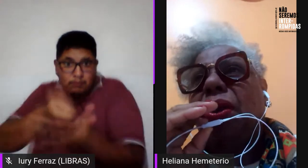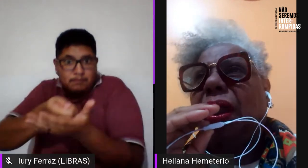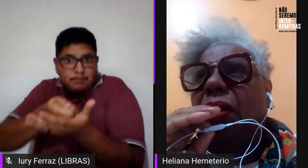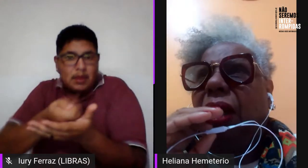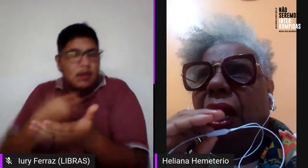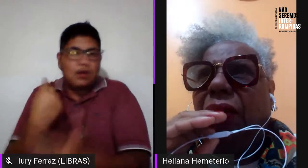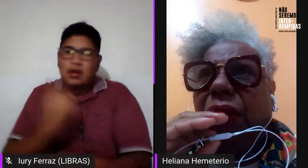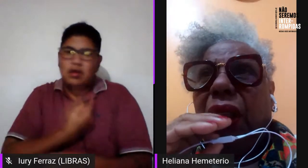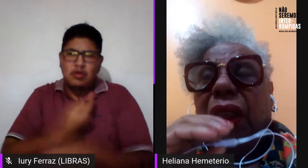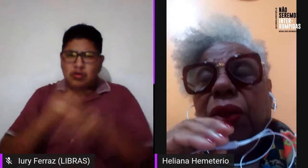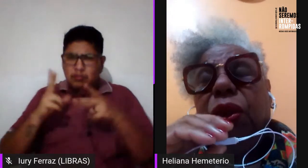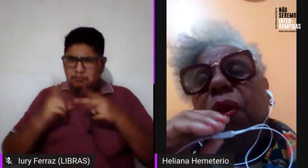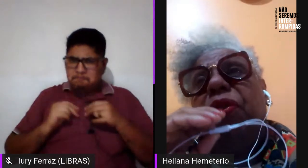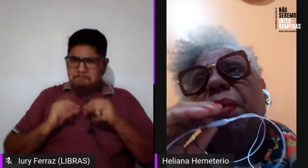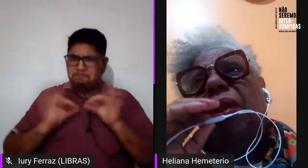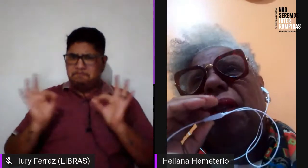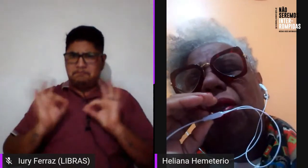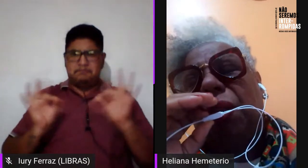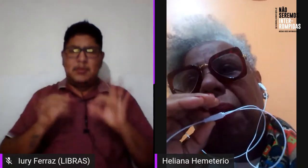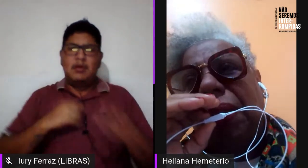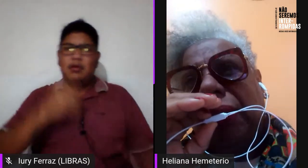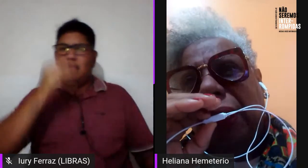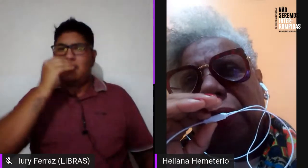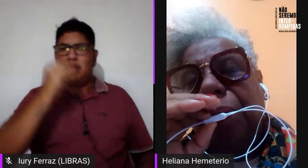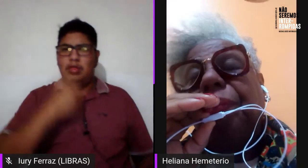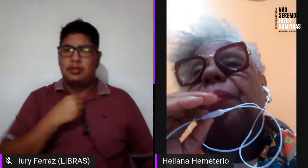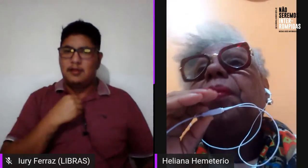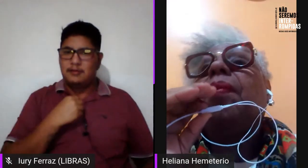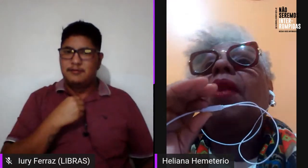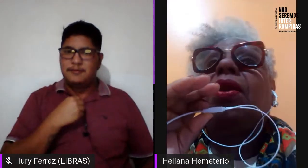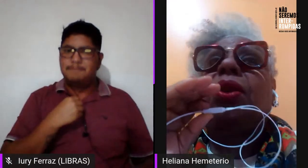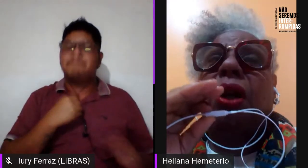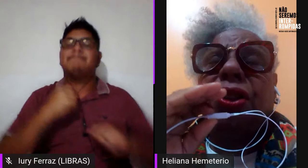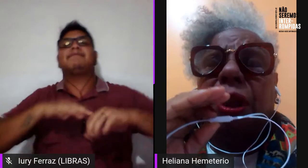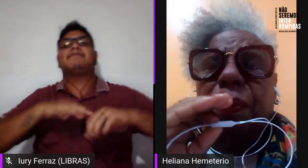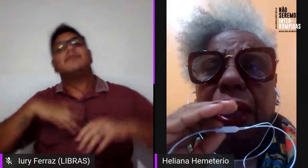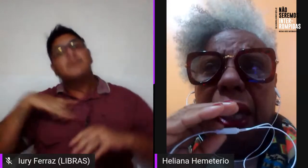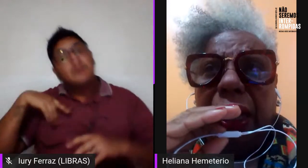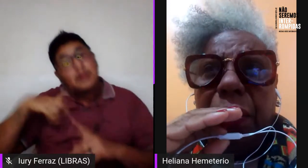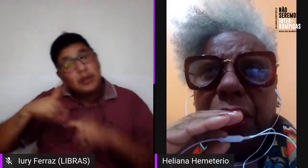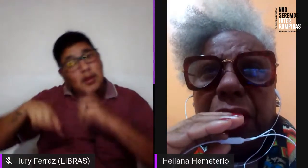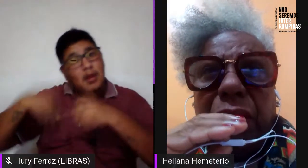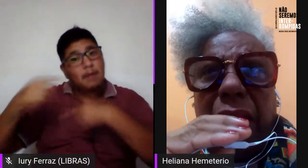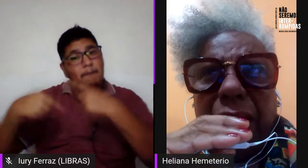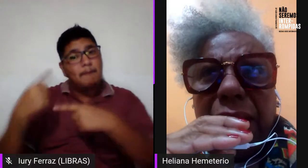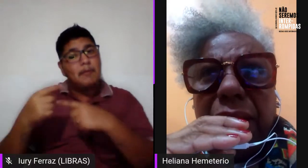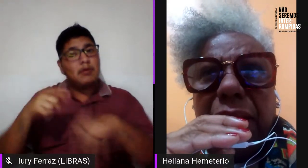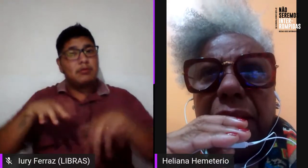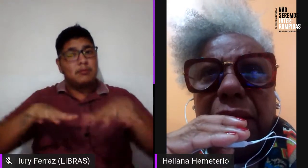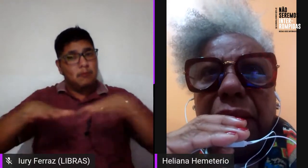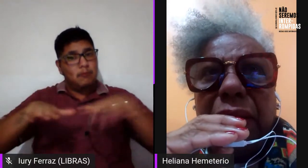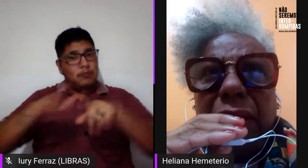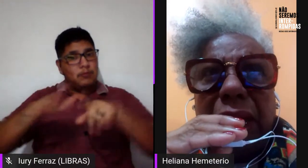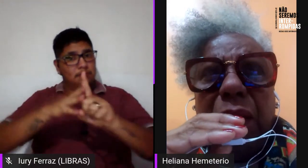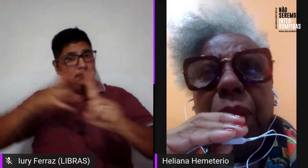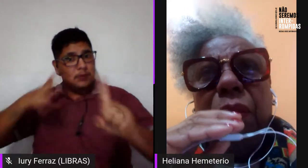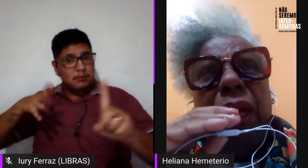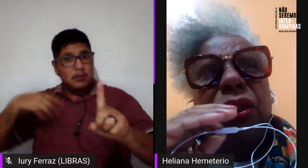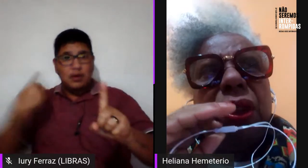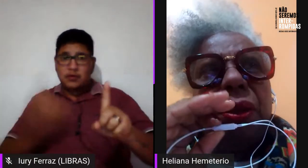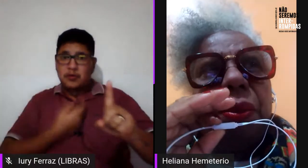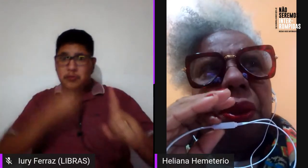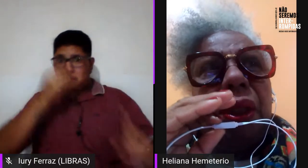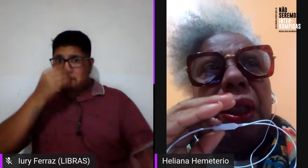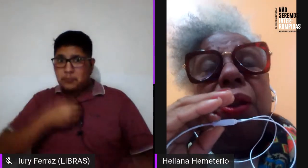feministas nos ignoravam. No movimento LGBT, nós também éramos ignoradas, né?